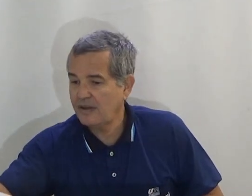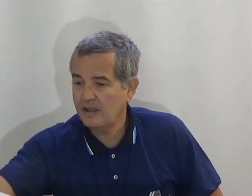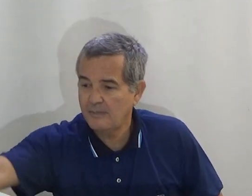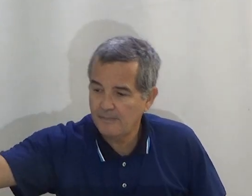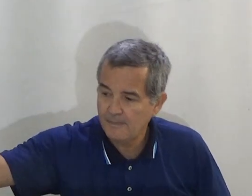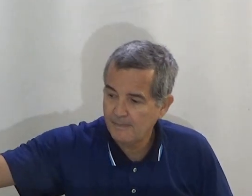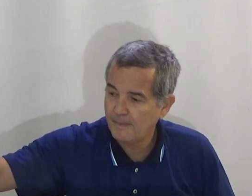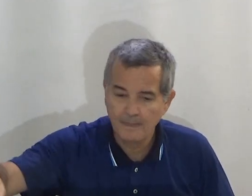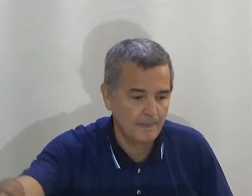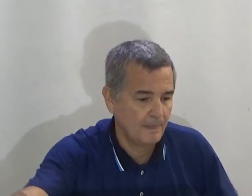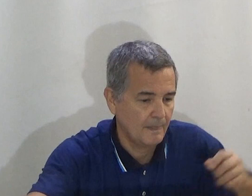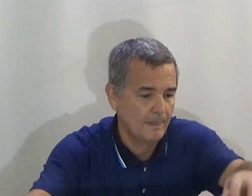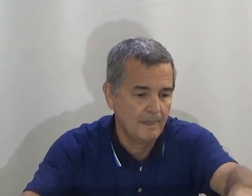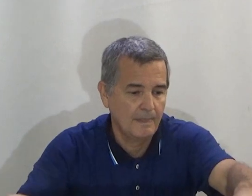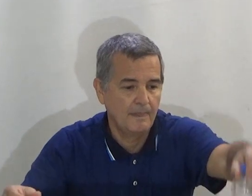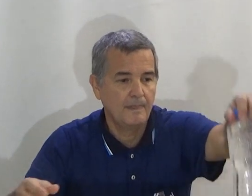garrafa aqui.